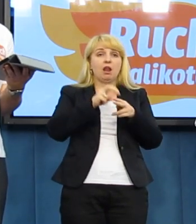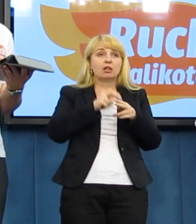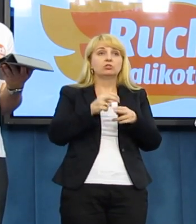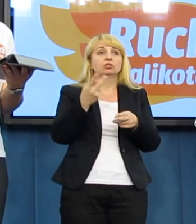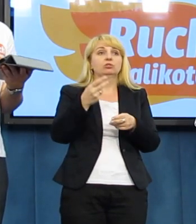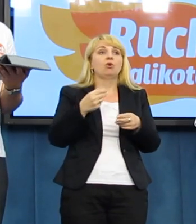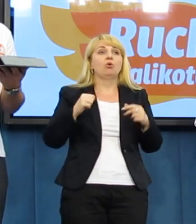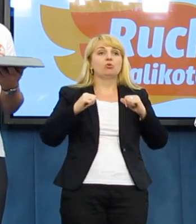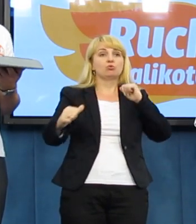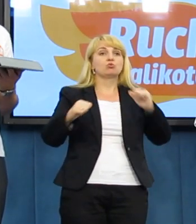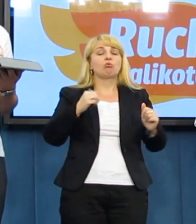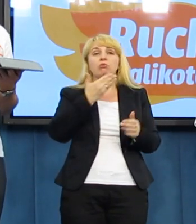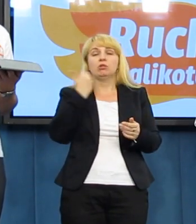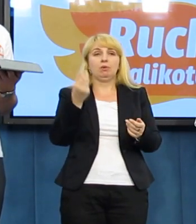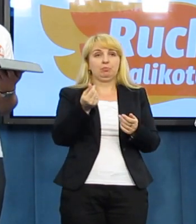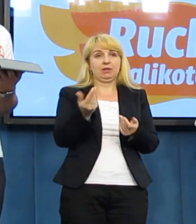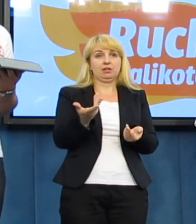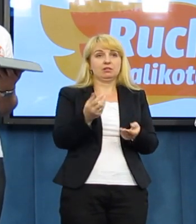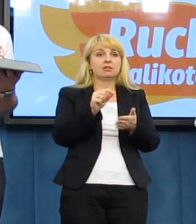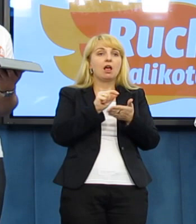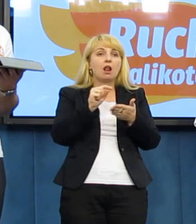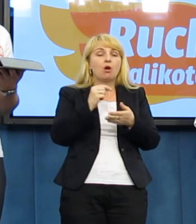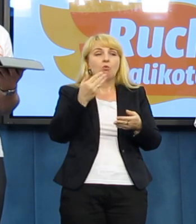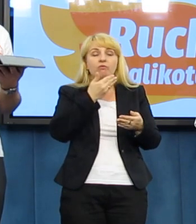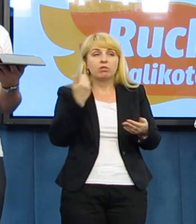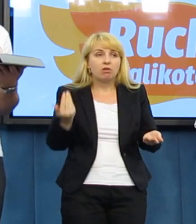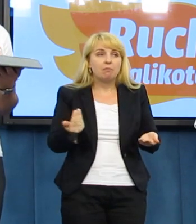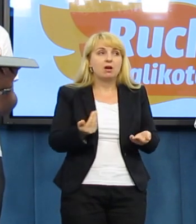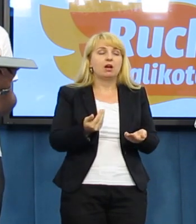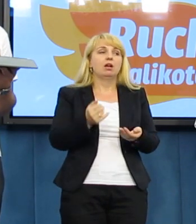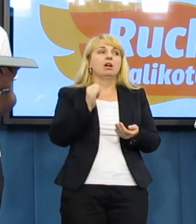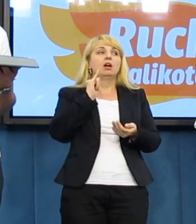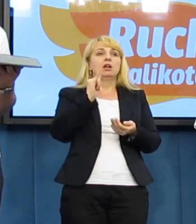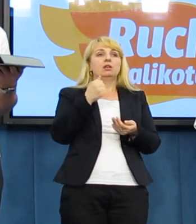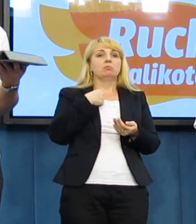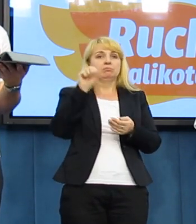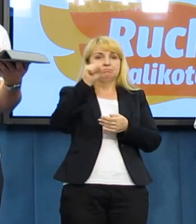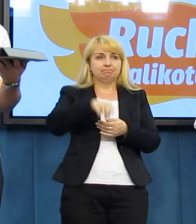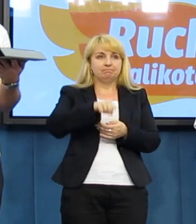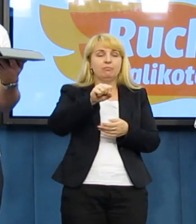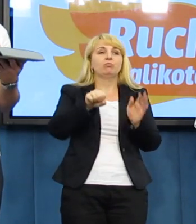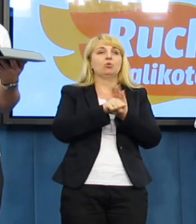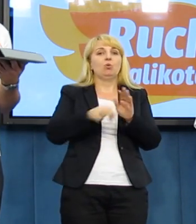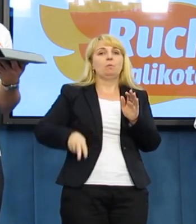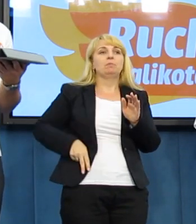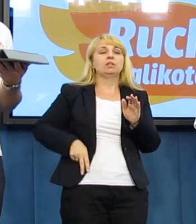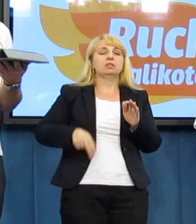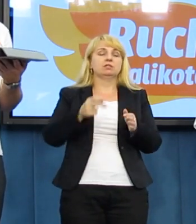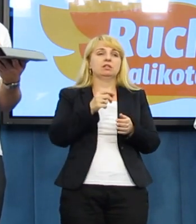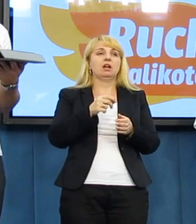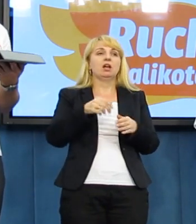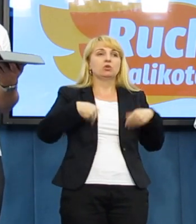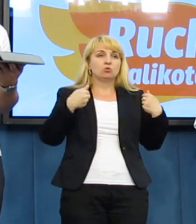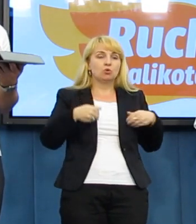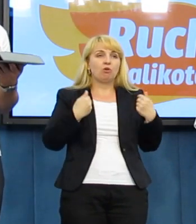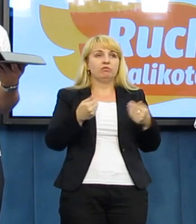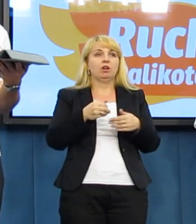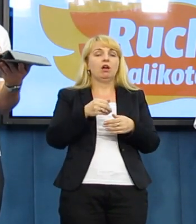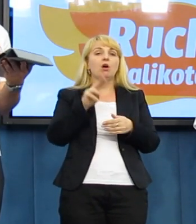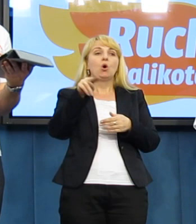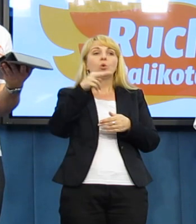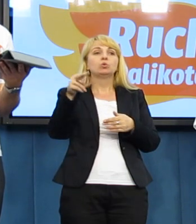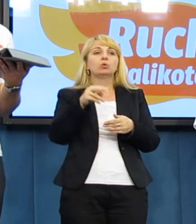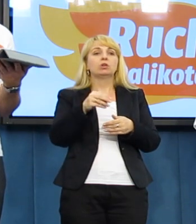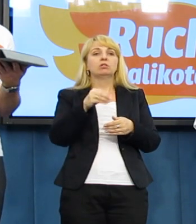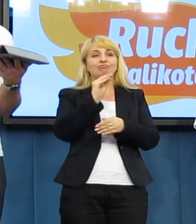albo leków brakuje. Tu ukłon w kierunku ministra Łukowicza, który, że tak powiem, trochę lekceważy tę problematykę,